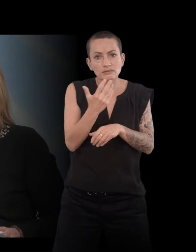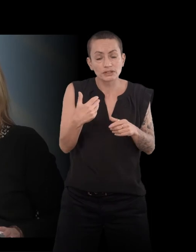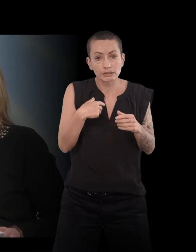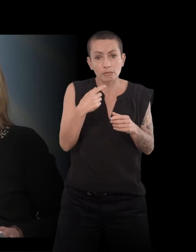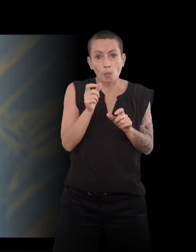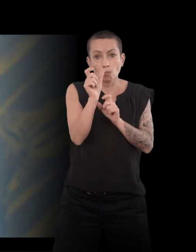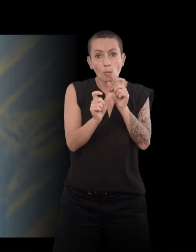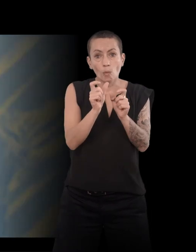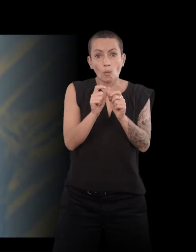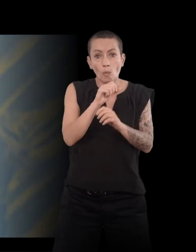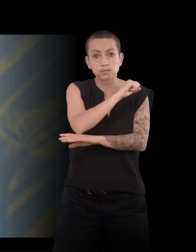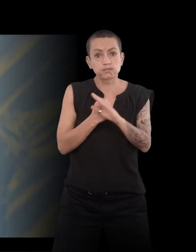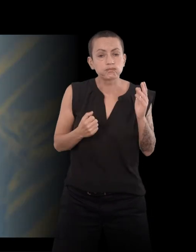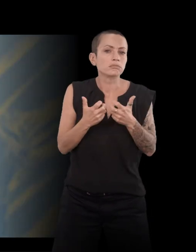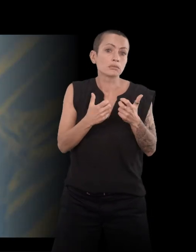Bon, ça changeait moins vite, mais ça changeait tout de même.